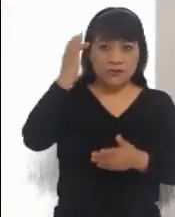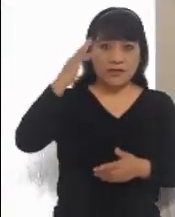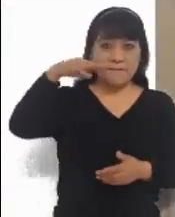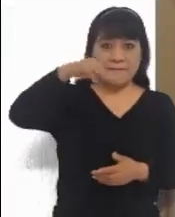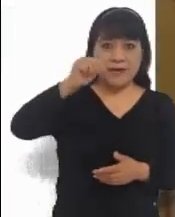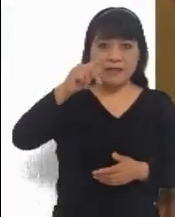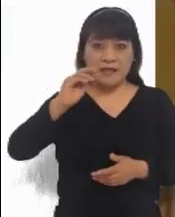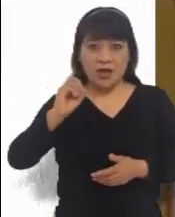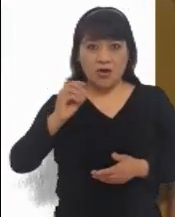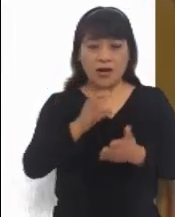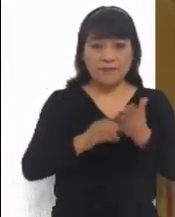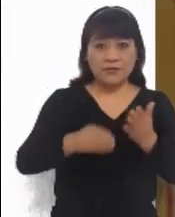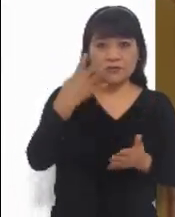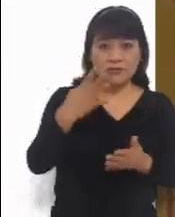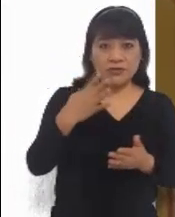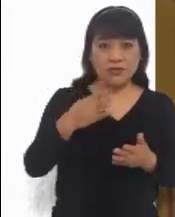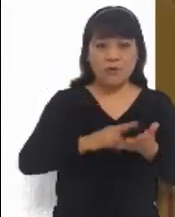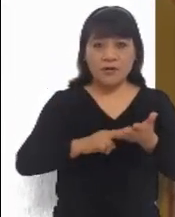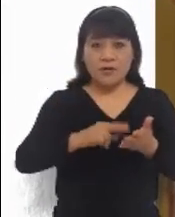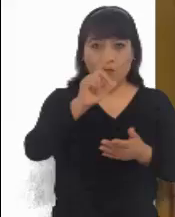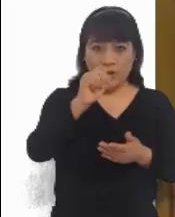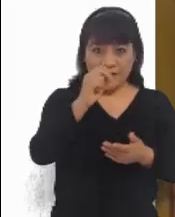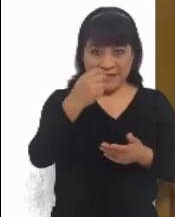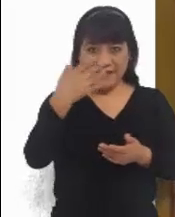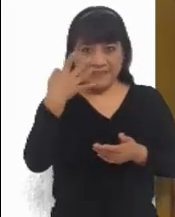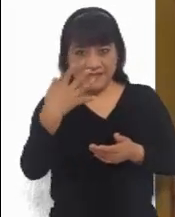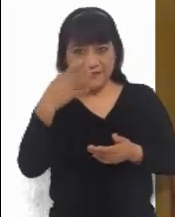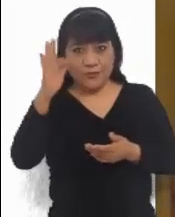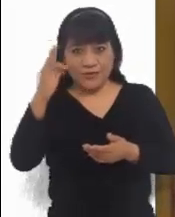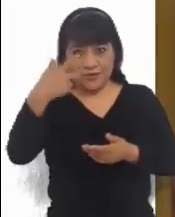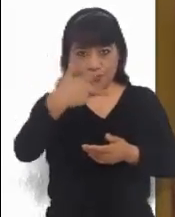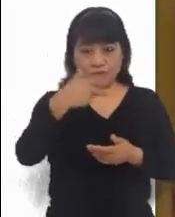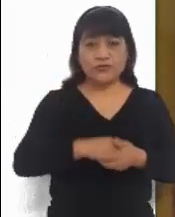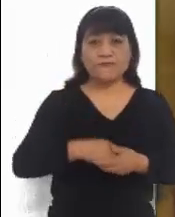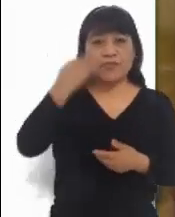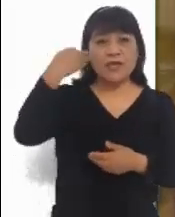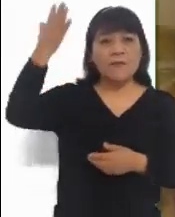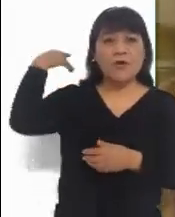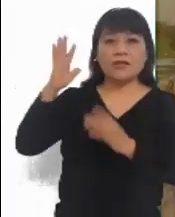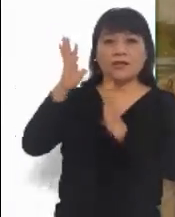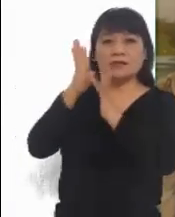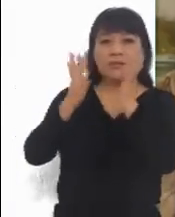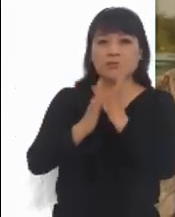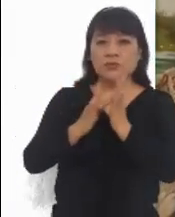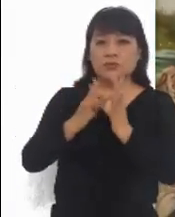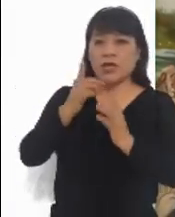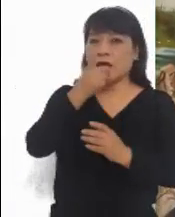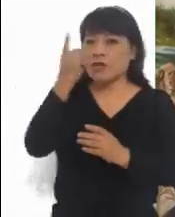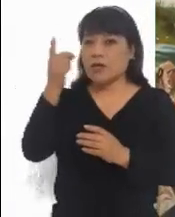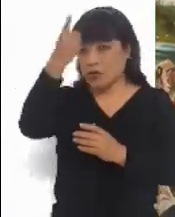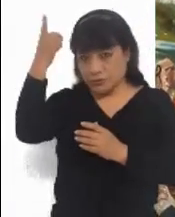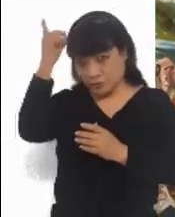Evangelio de San Mateo 5, 43, 48. En aquel tiempo Jesús dijo a sus discípulos,